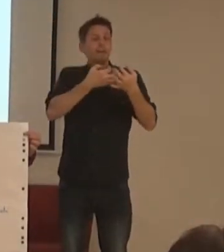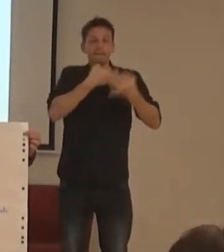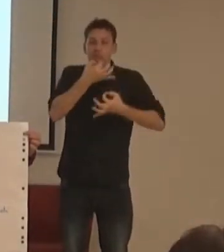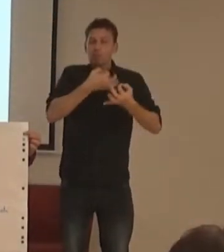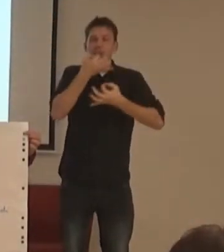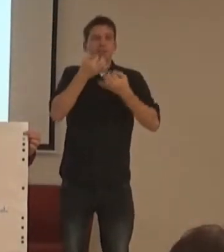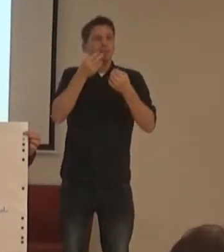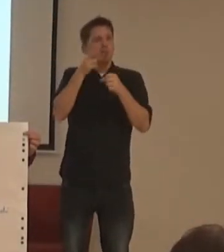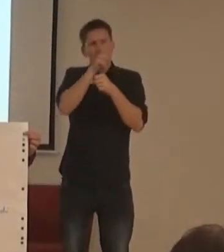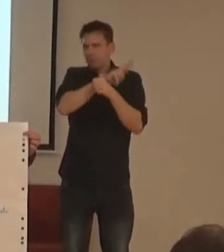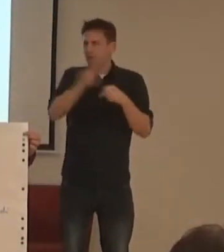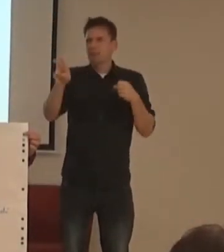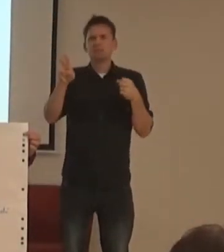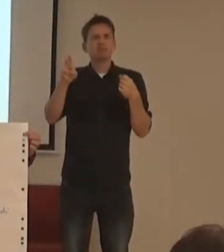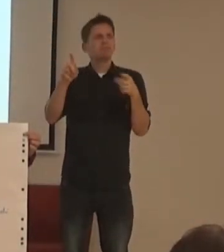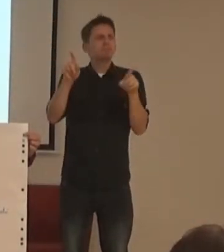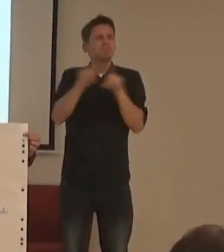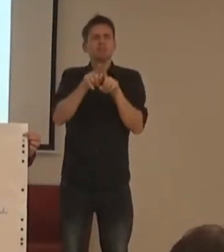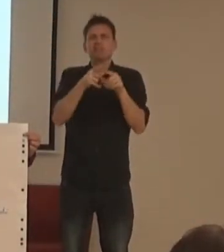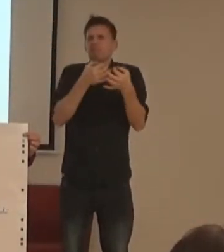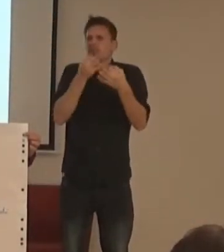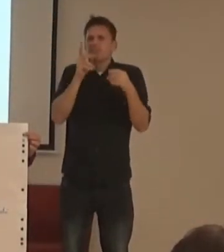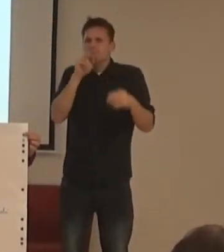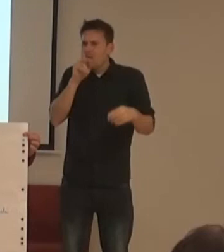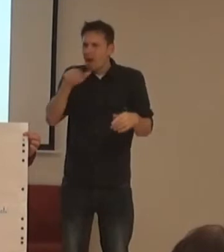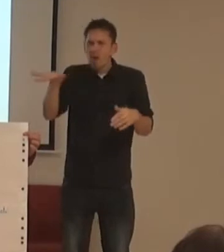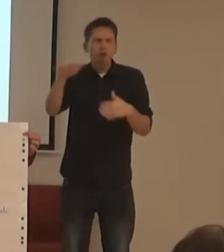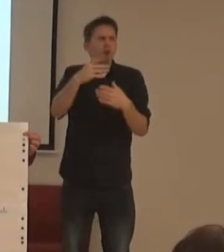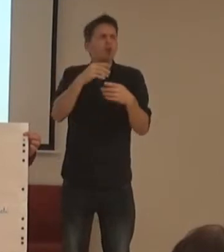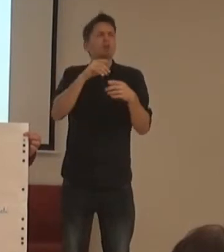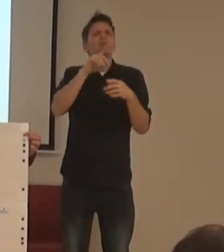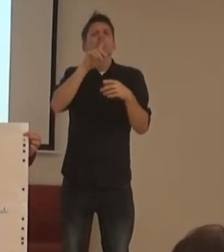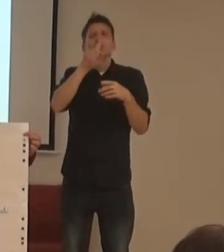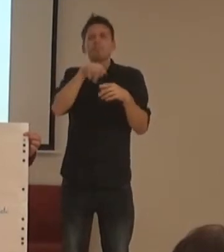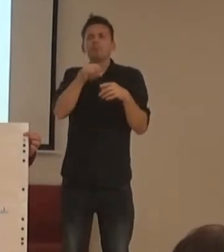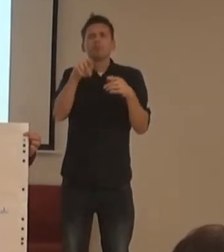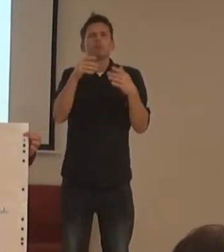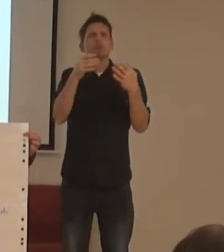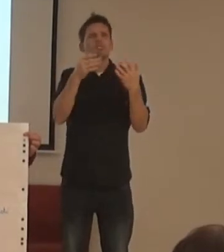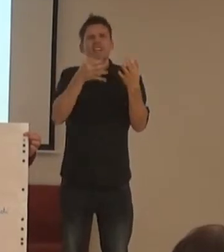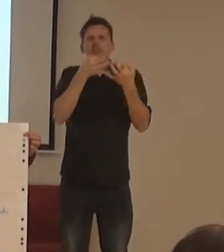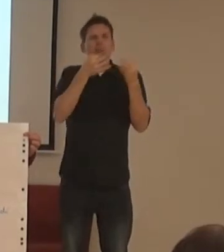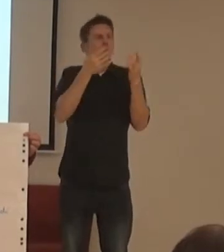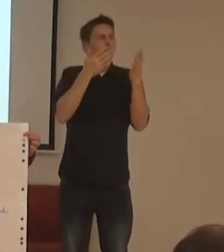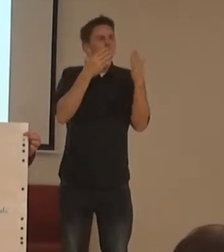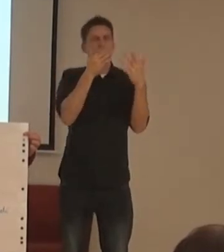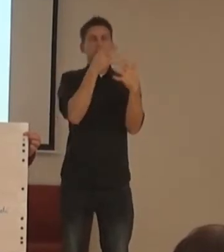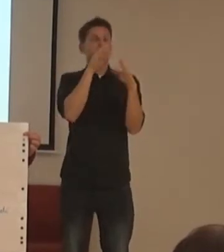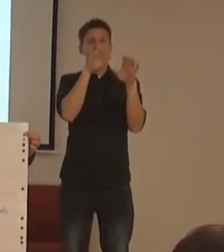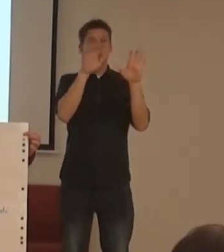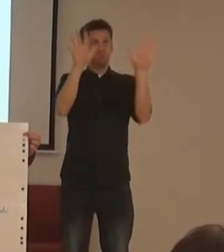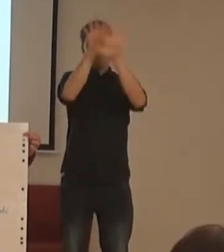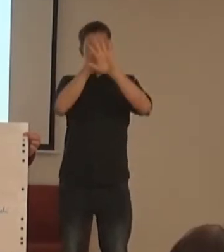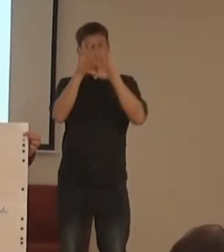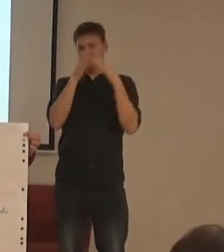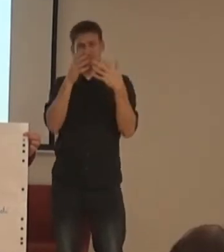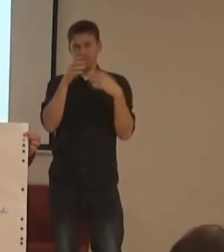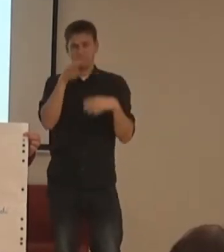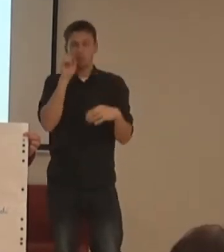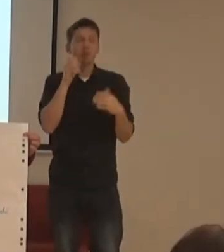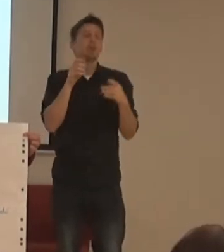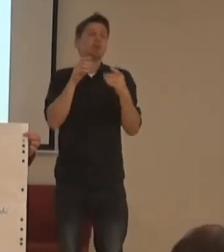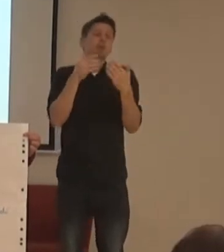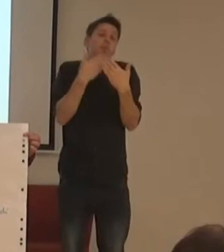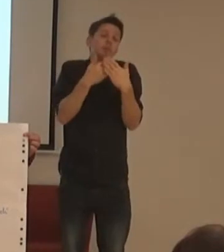kterou myslíme málo informací a vlastně absenci intuitivnosti se v těch informacích vyznat. S čím souvisí teda i